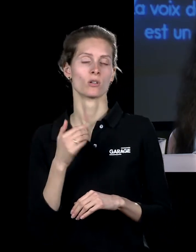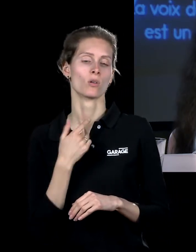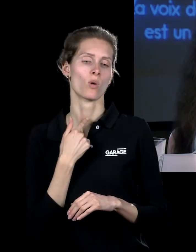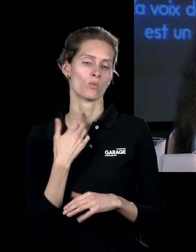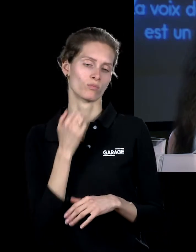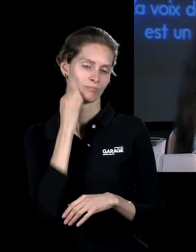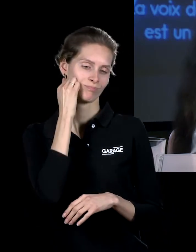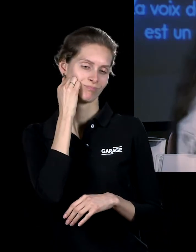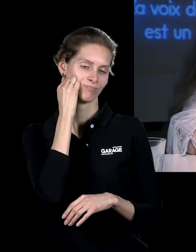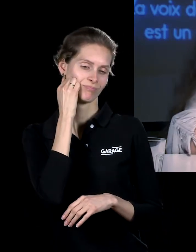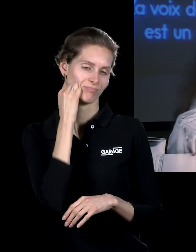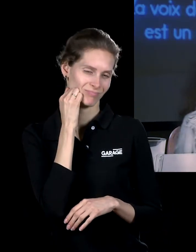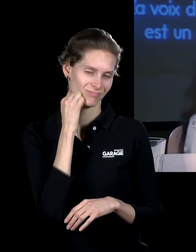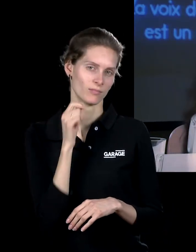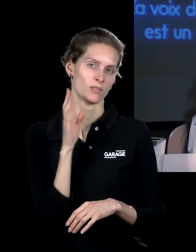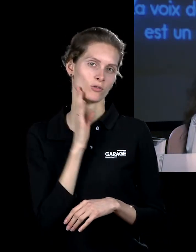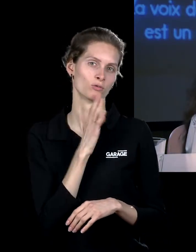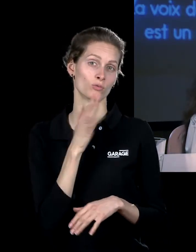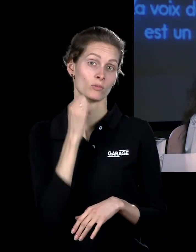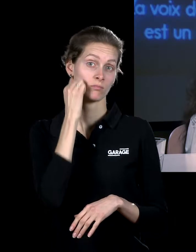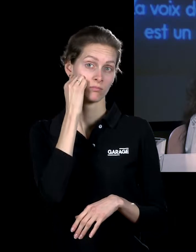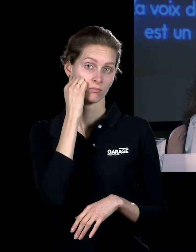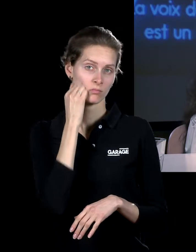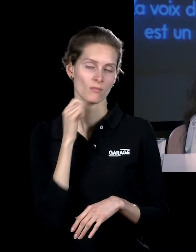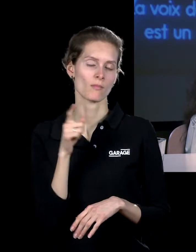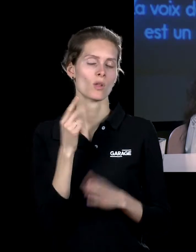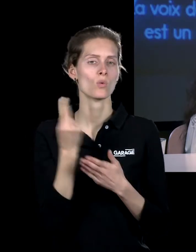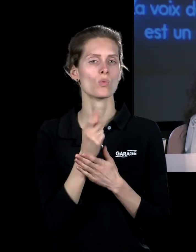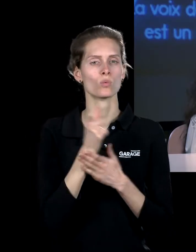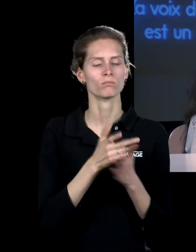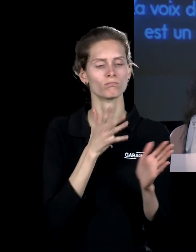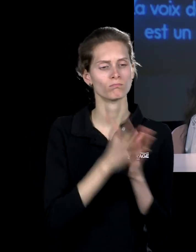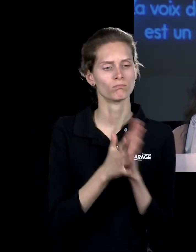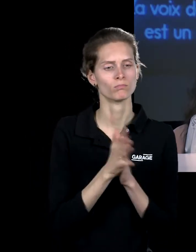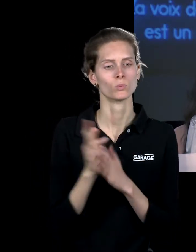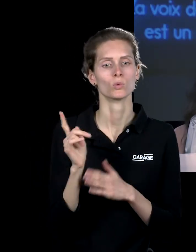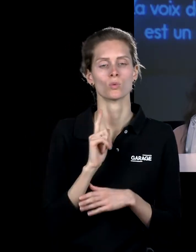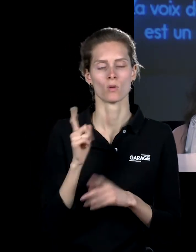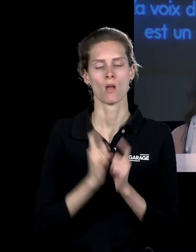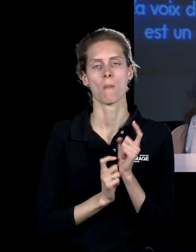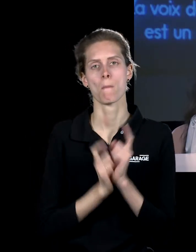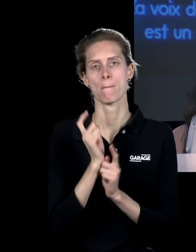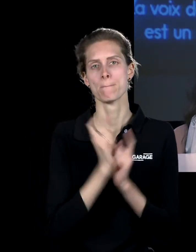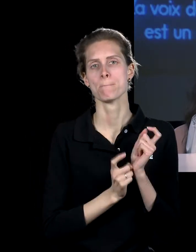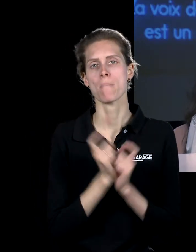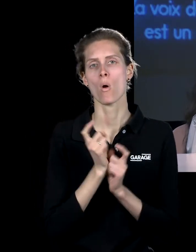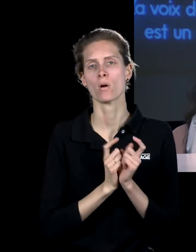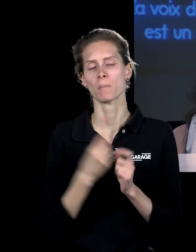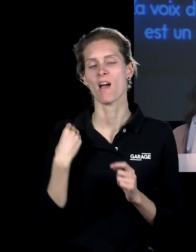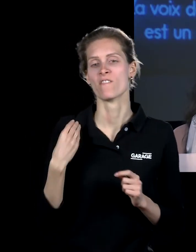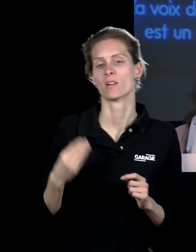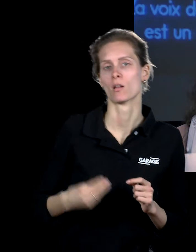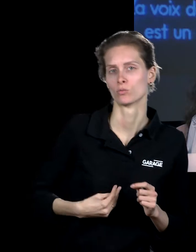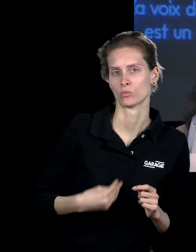голосом. И, собственно говоря, то, что пытается исследовать художник, это не только борьбу французской